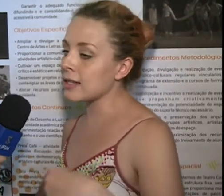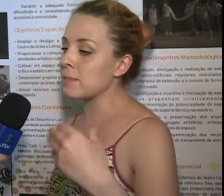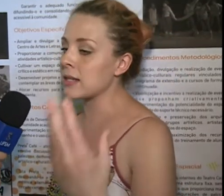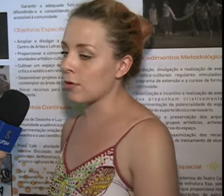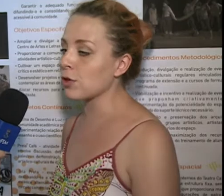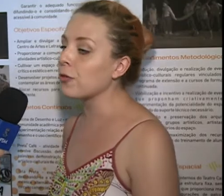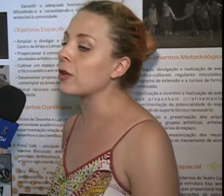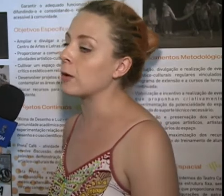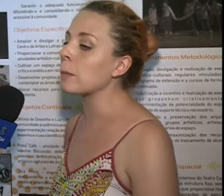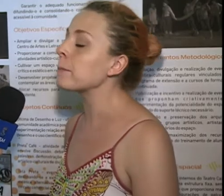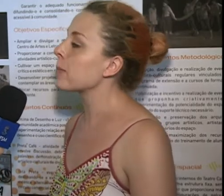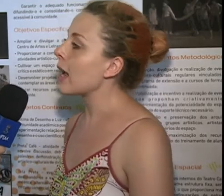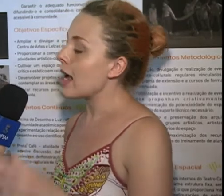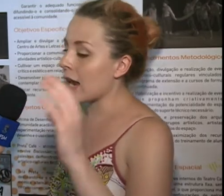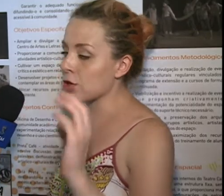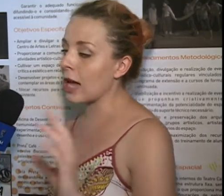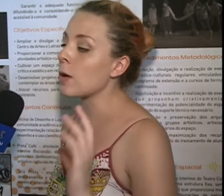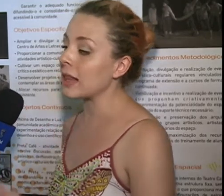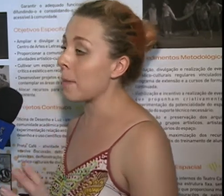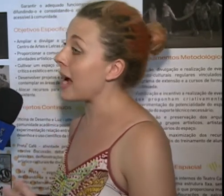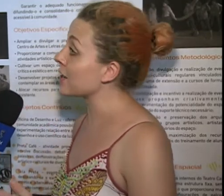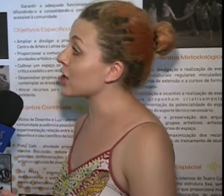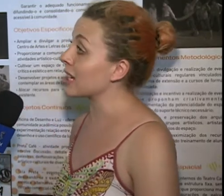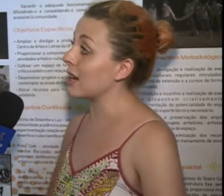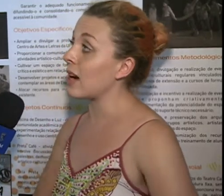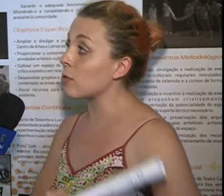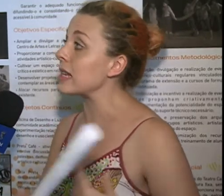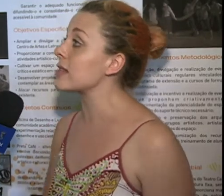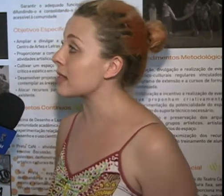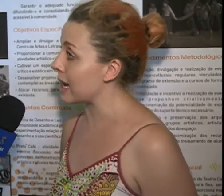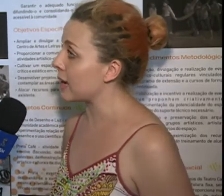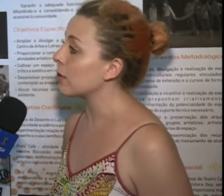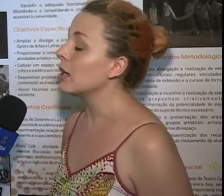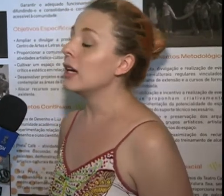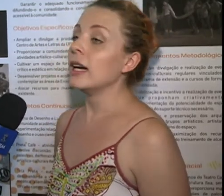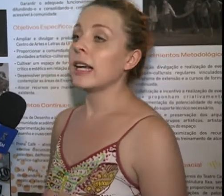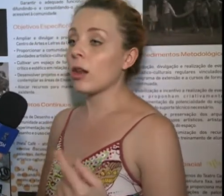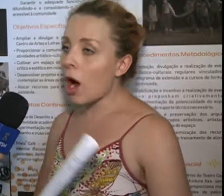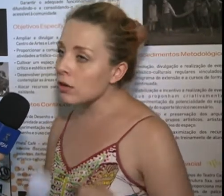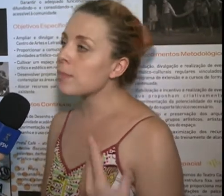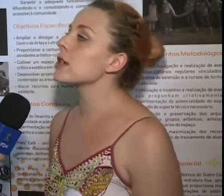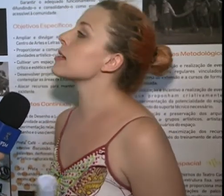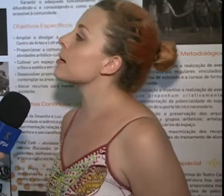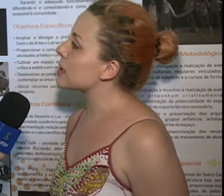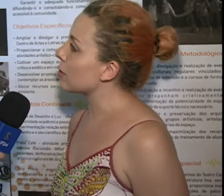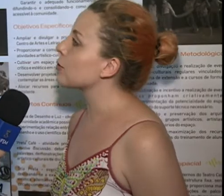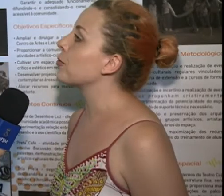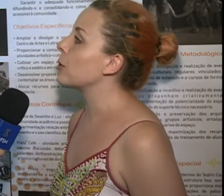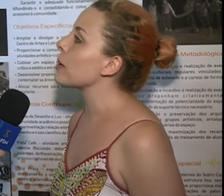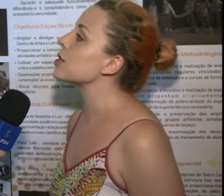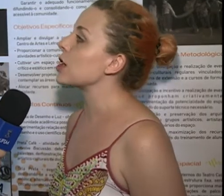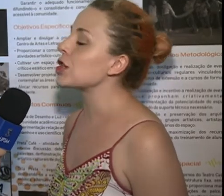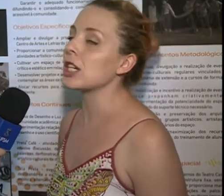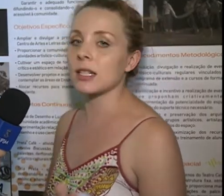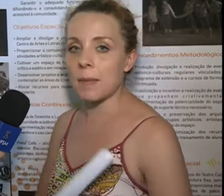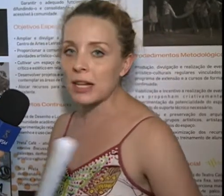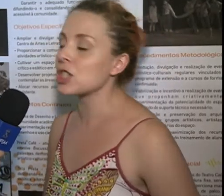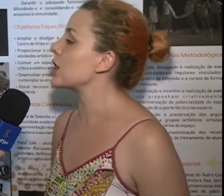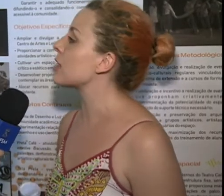exibição de um filme relacionado a uma temática que levava o mês inteiro, e logo depois da exibição do filme a gente debatia